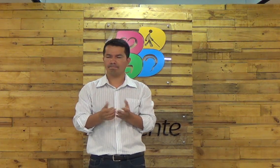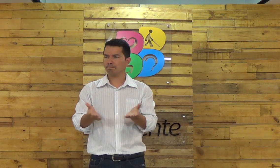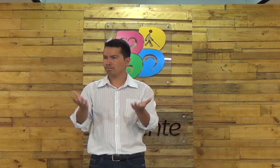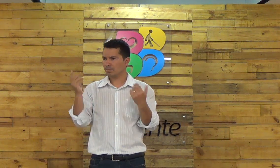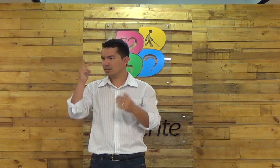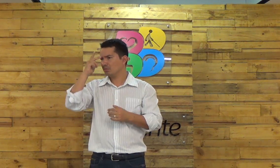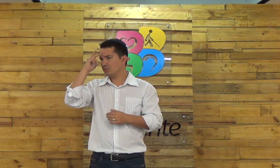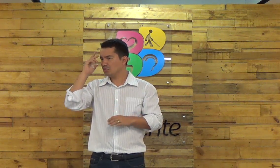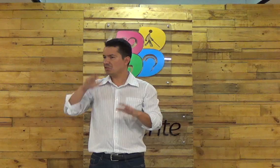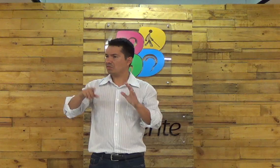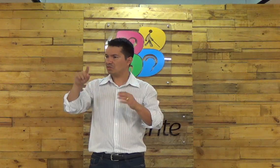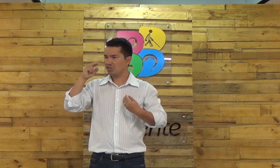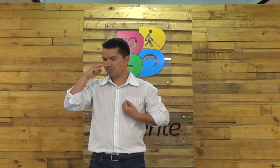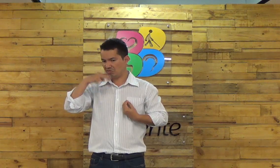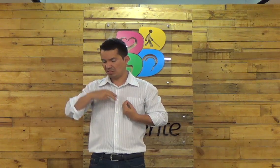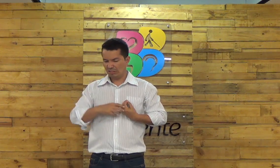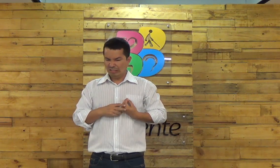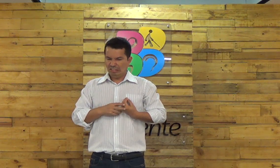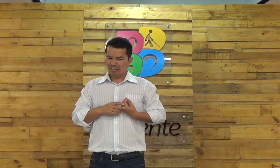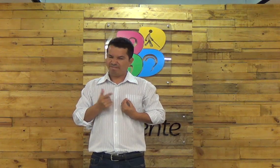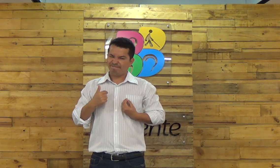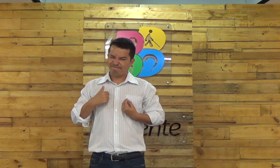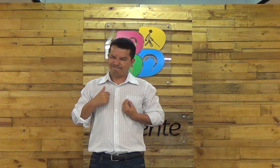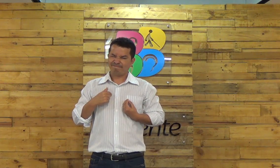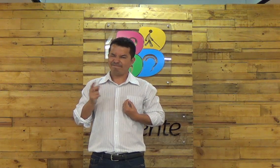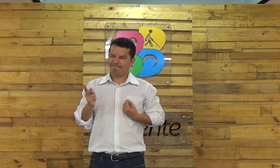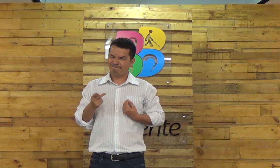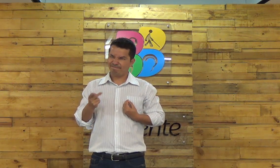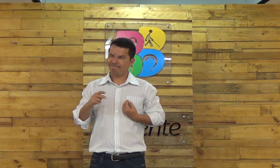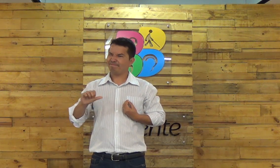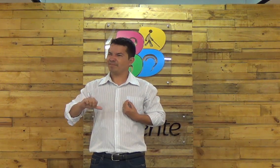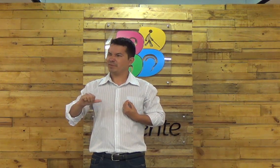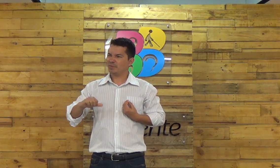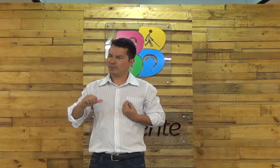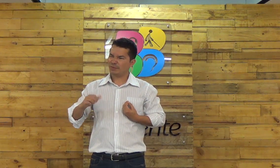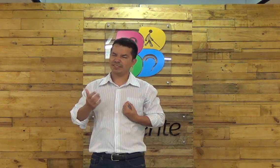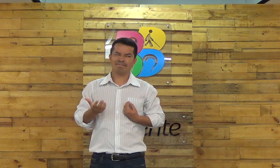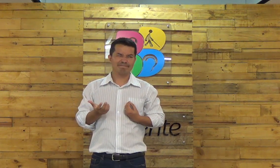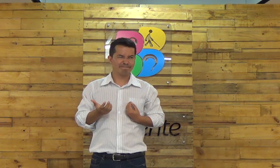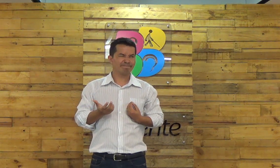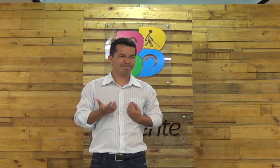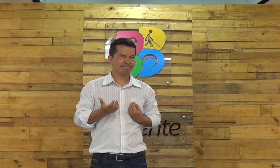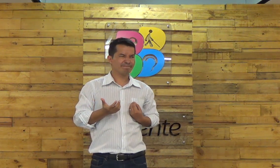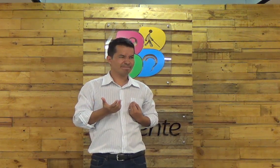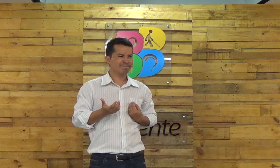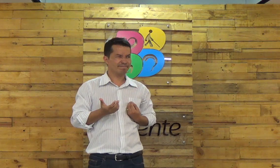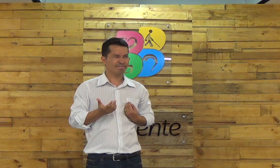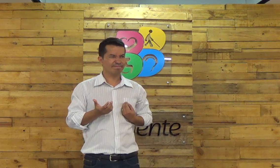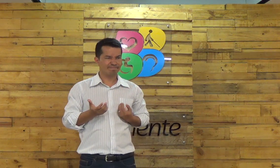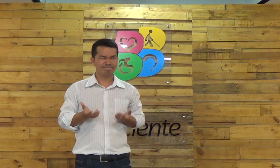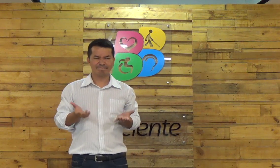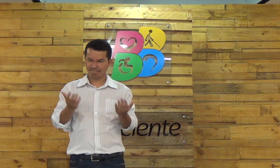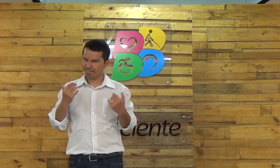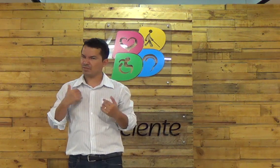amém pode levantar se você olha para a sua vida e sabe que você está errado reconhece isso